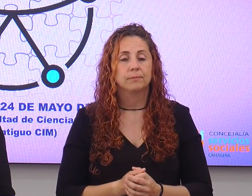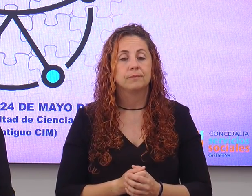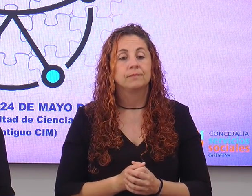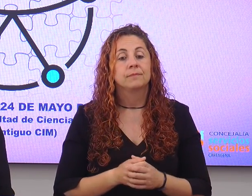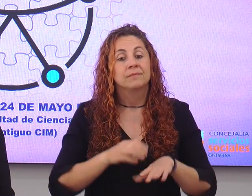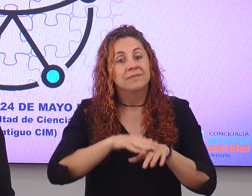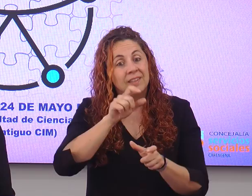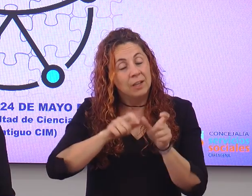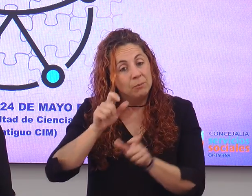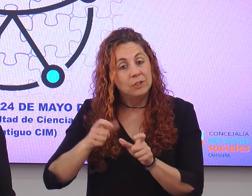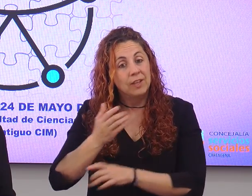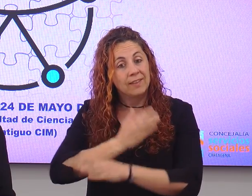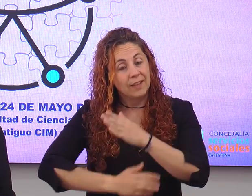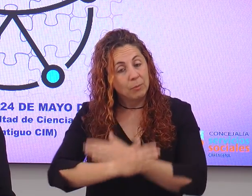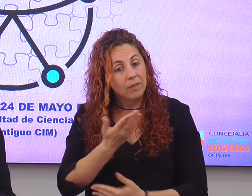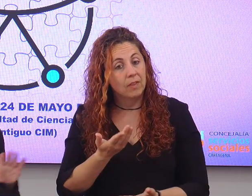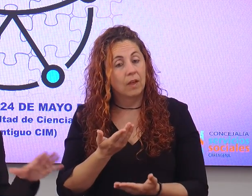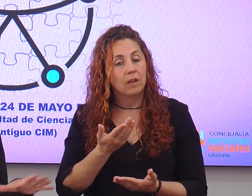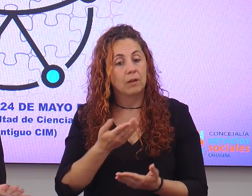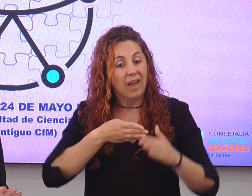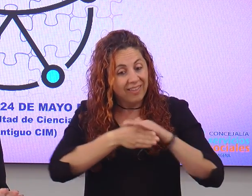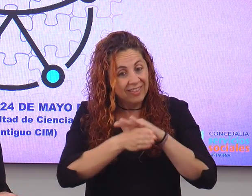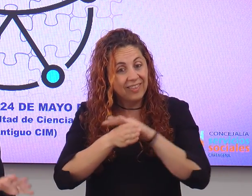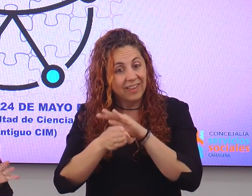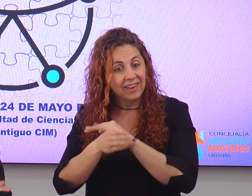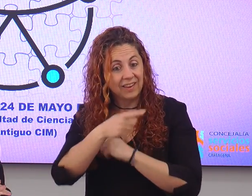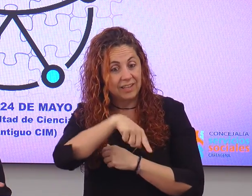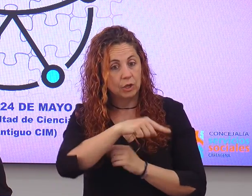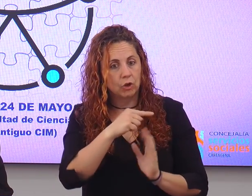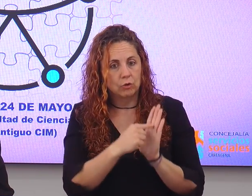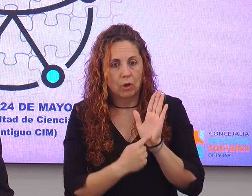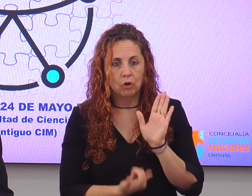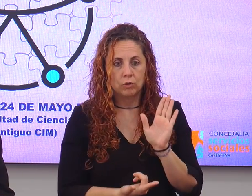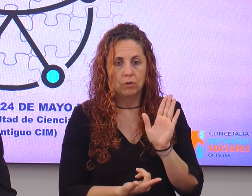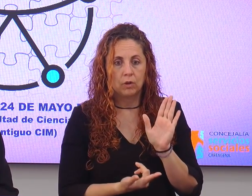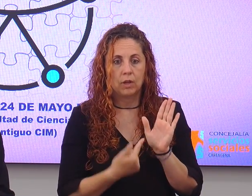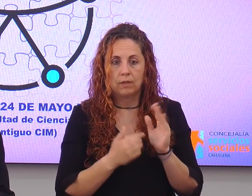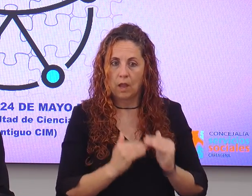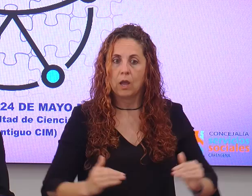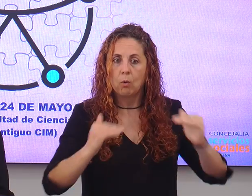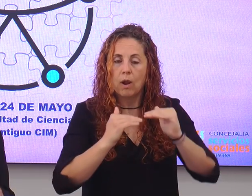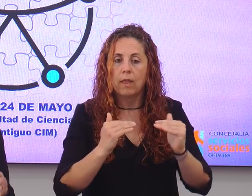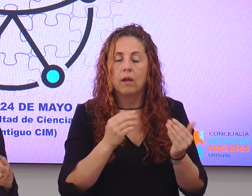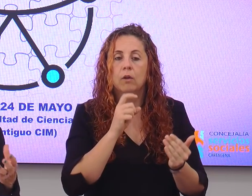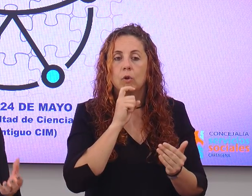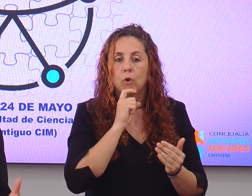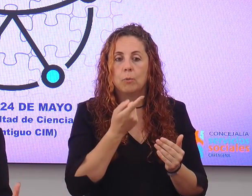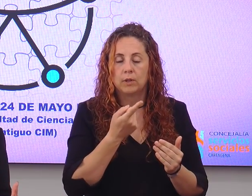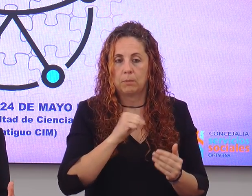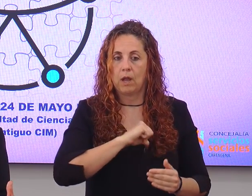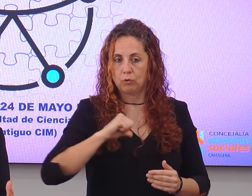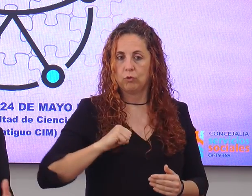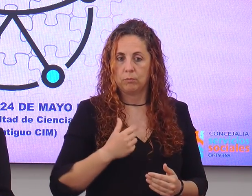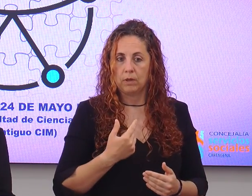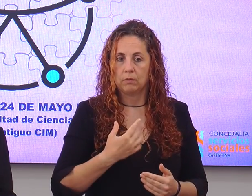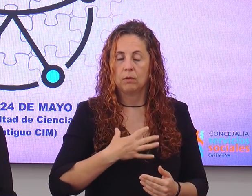para que las personas con discapacidad puedan acceder en condiciones de igualdad y de autonomía